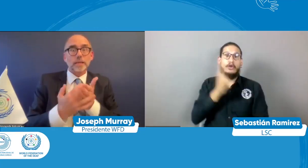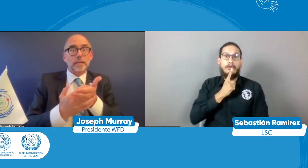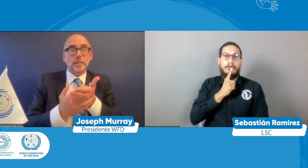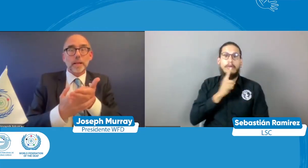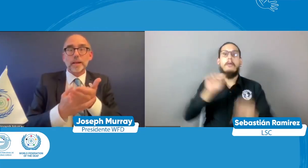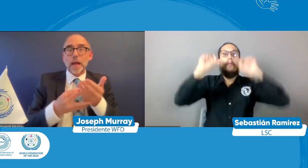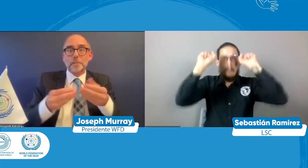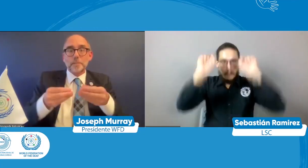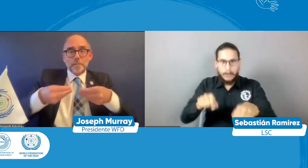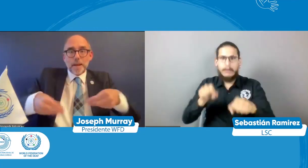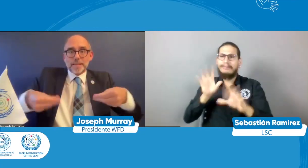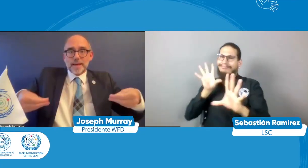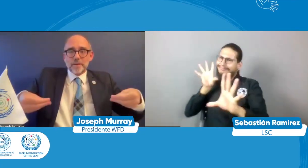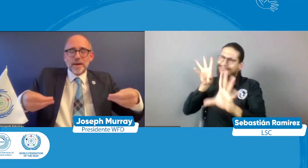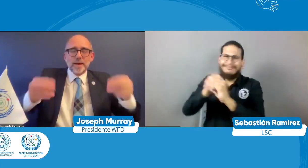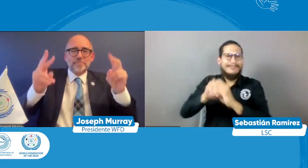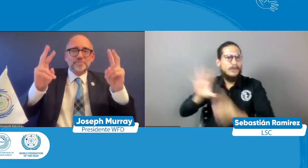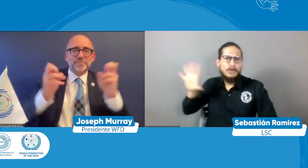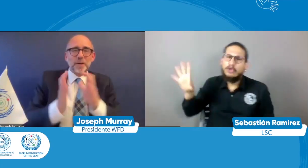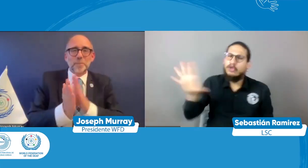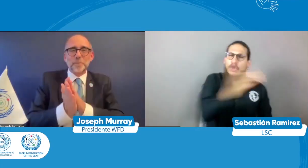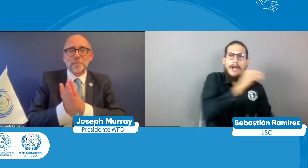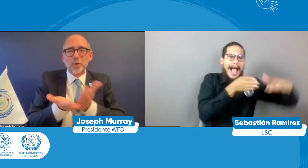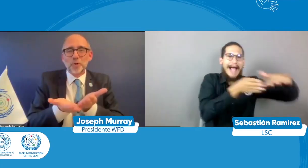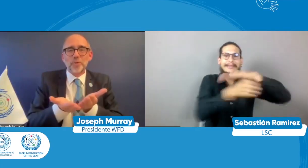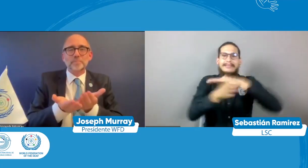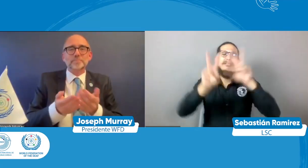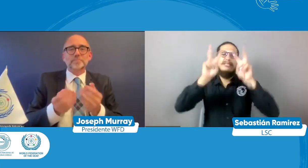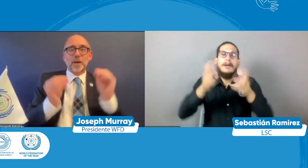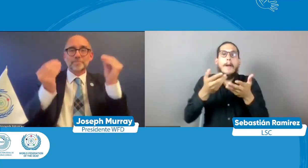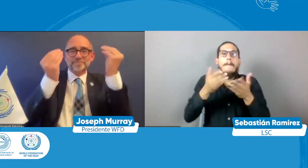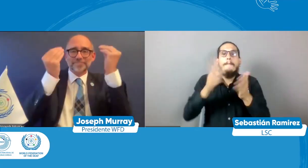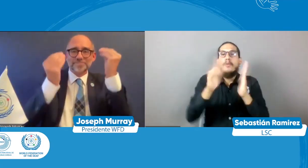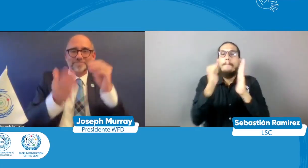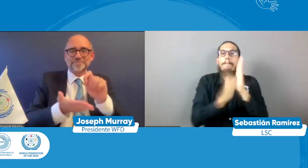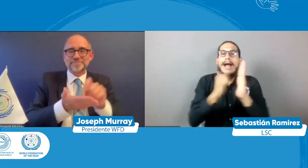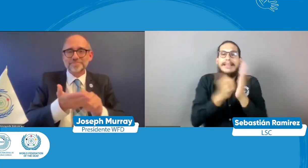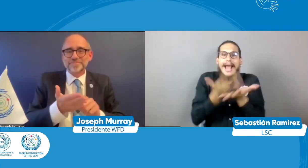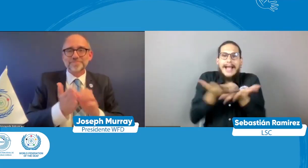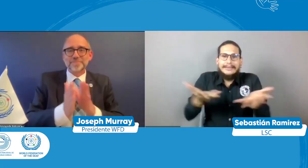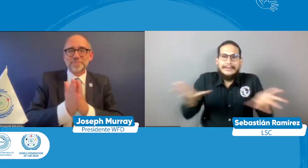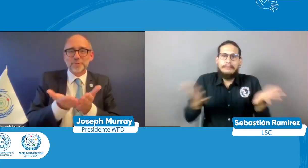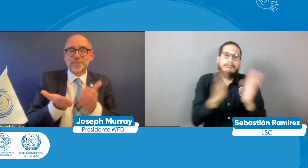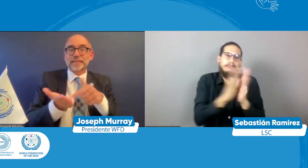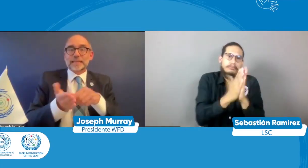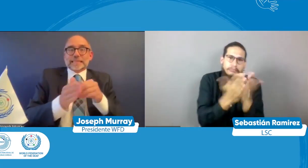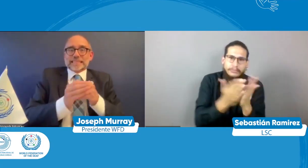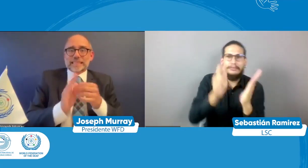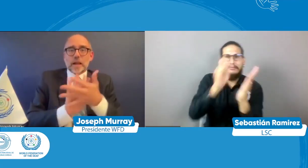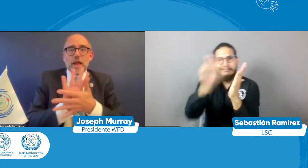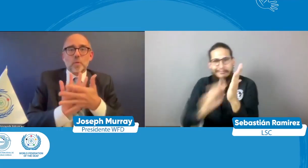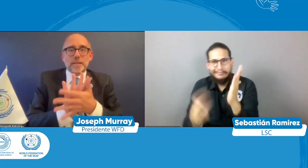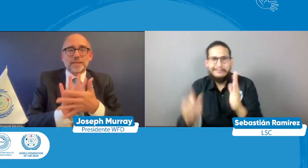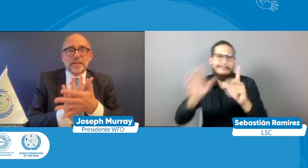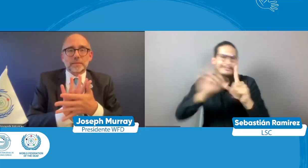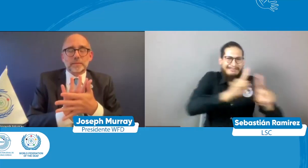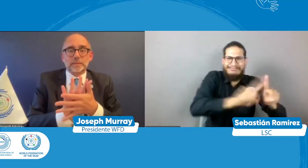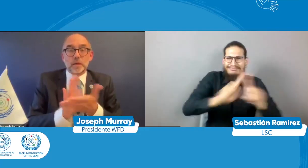niños sordos y de la accesibilidad para los niños sordos de material accesible en la escuela